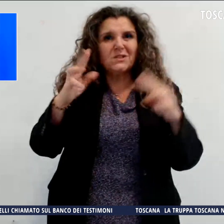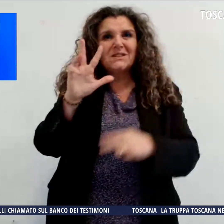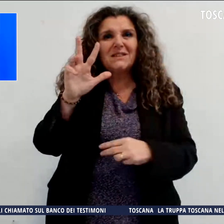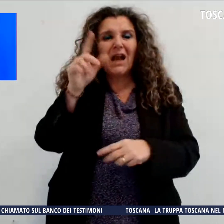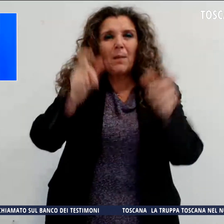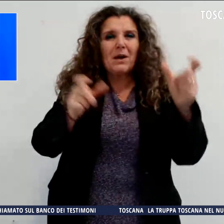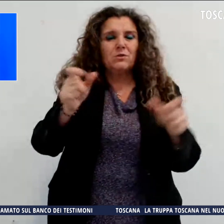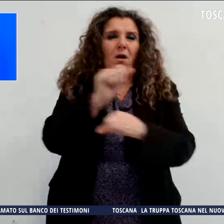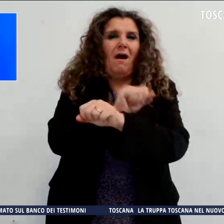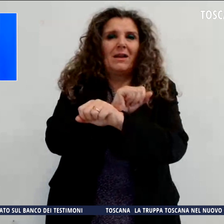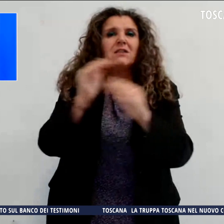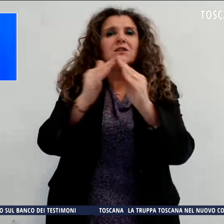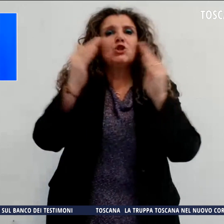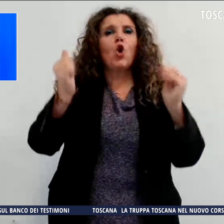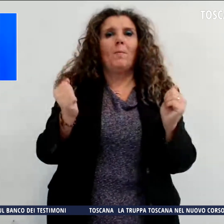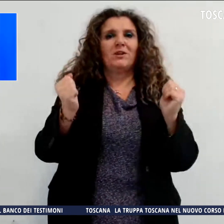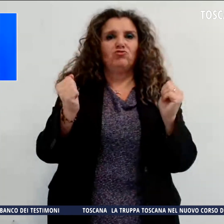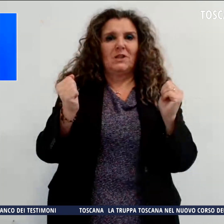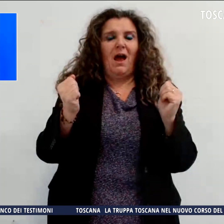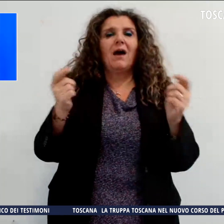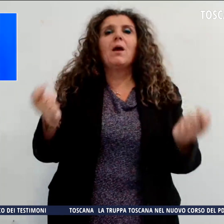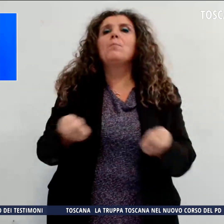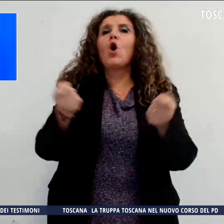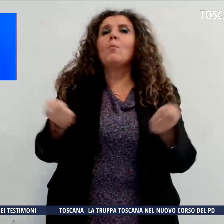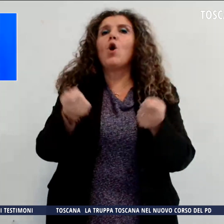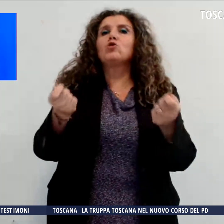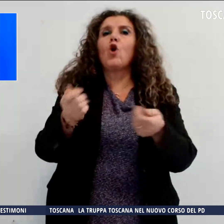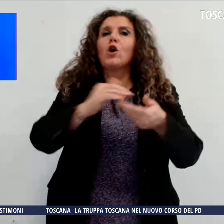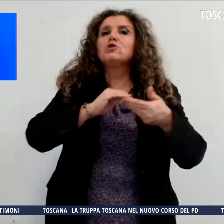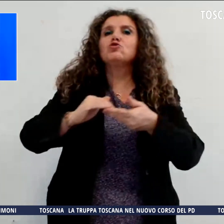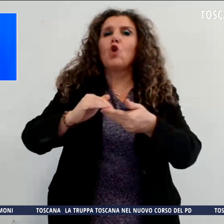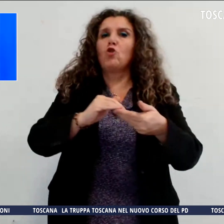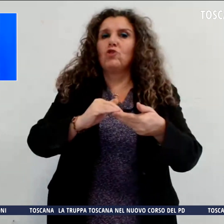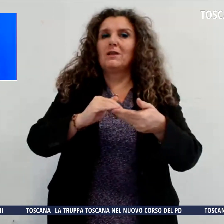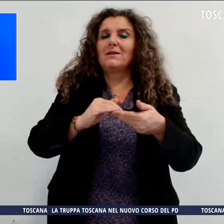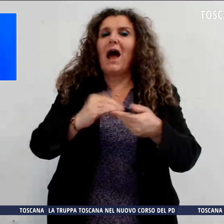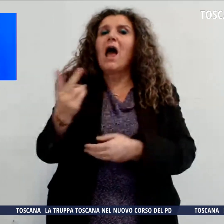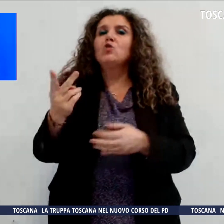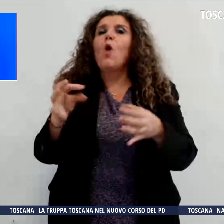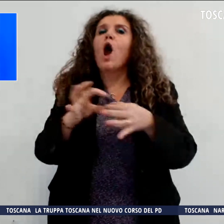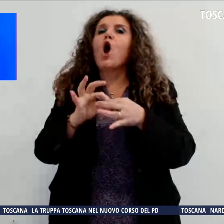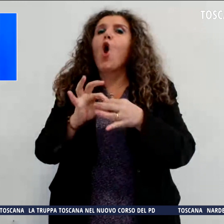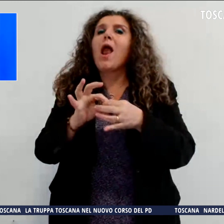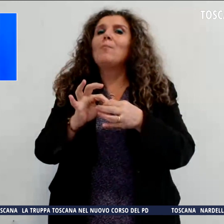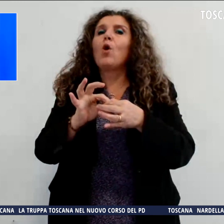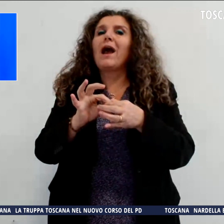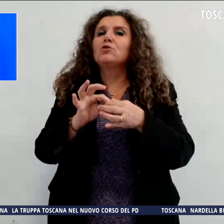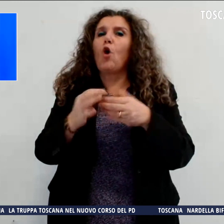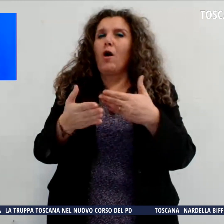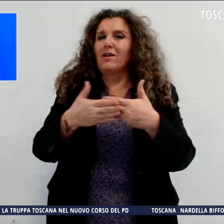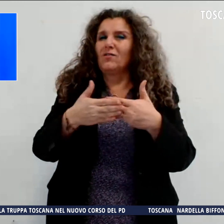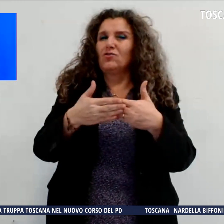domiciliari, cioè il promotore della società e due più stretti collaboratori e 14 le